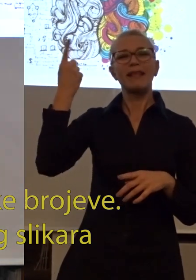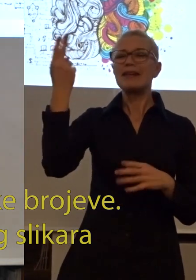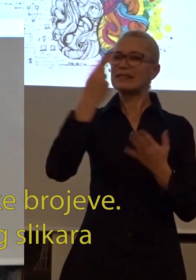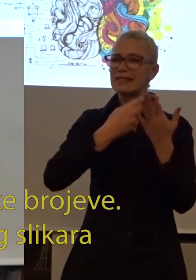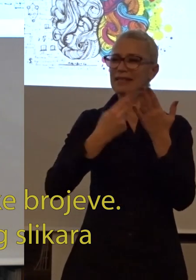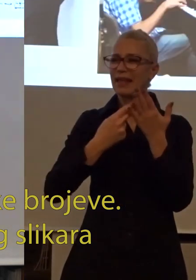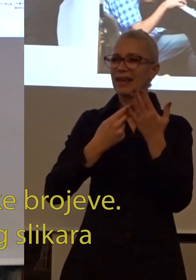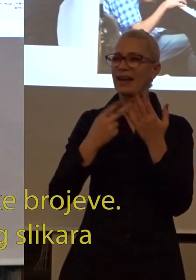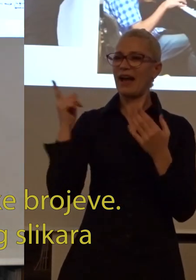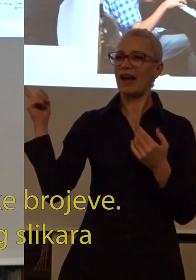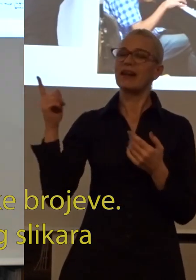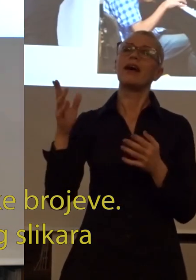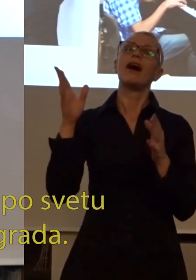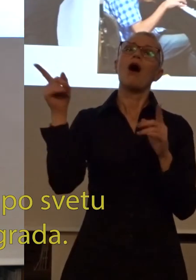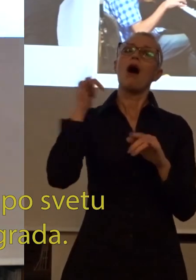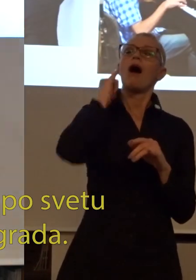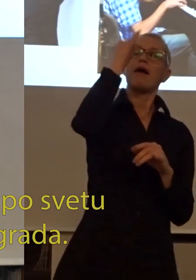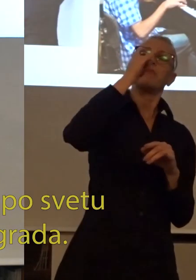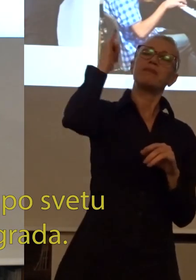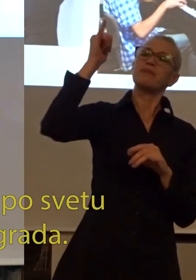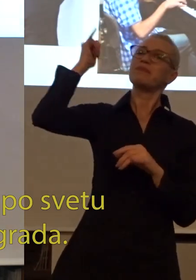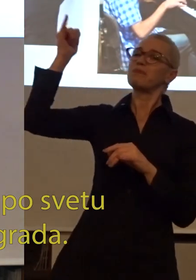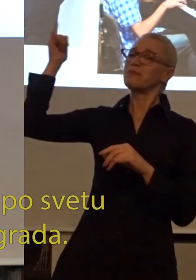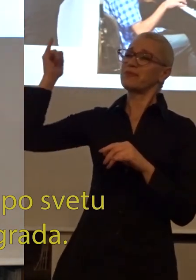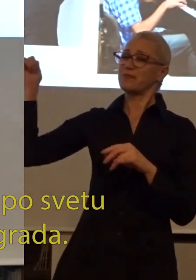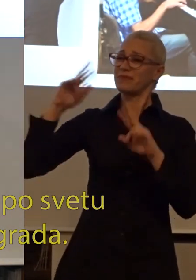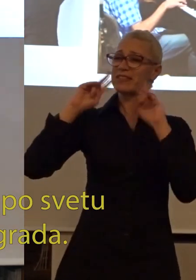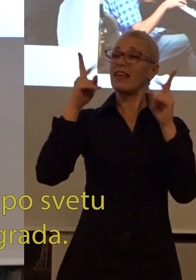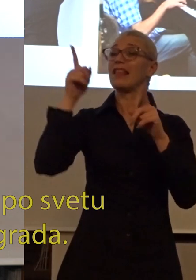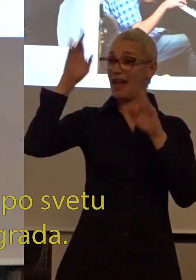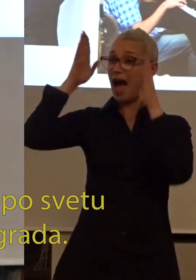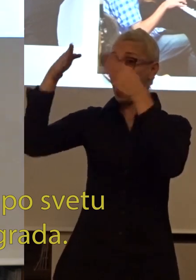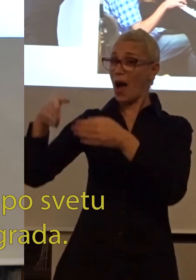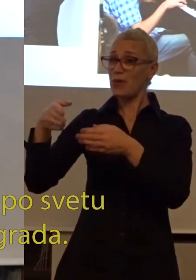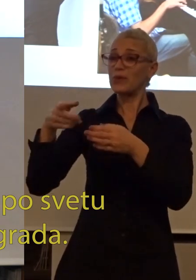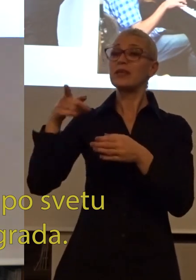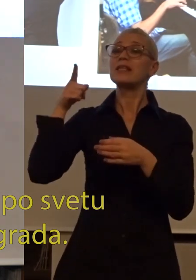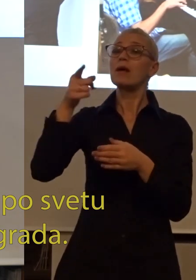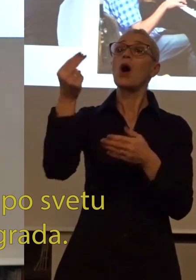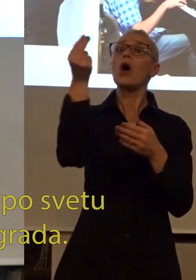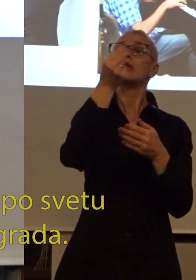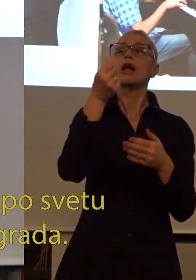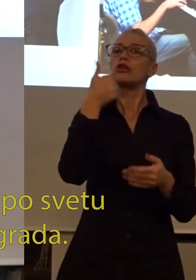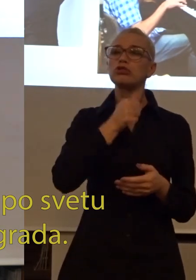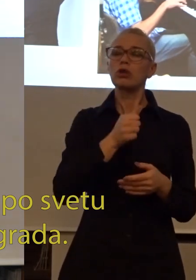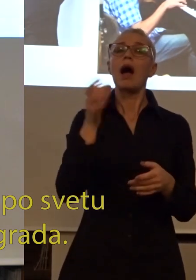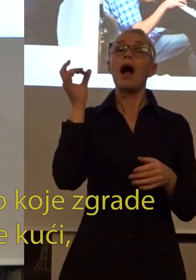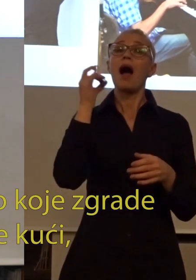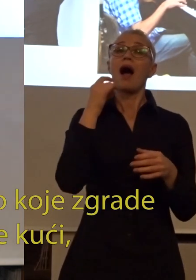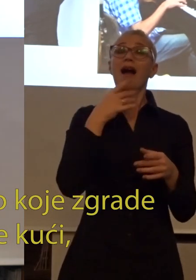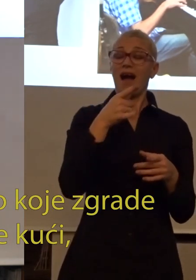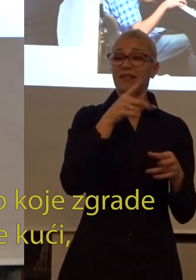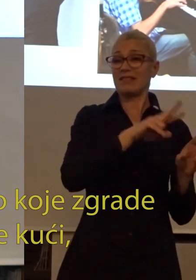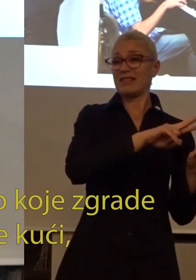jednog slikara koji putuje po svetu i isto ima autizam koji se bavi crtanjem zgrade.